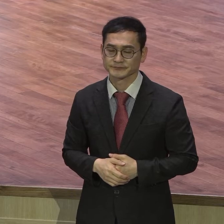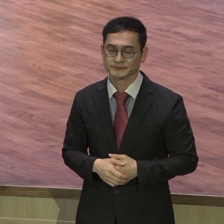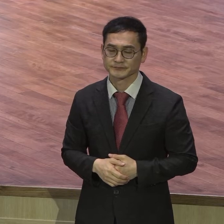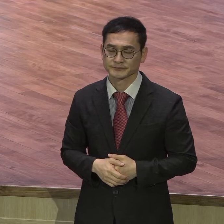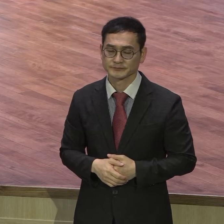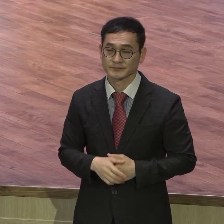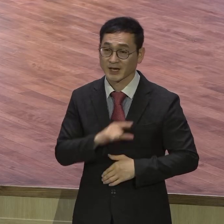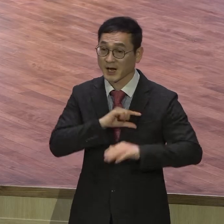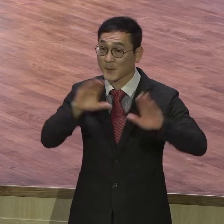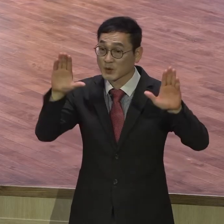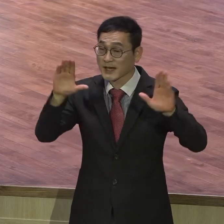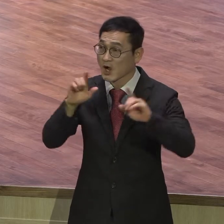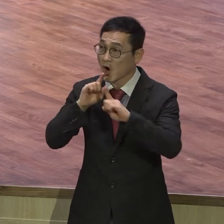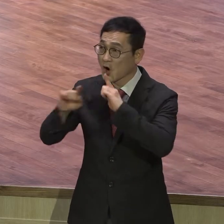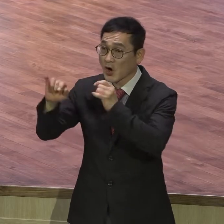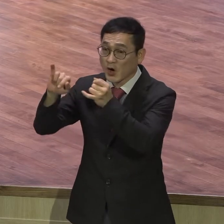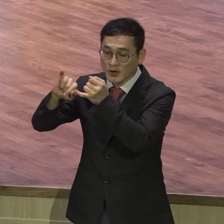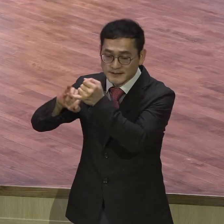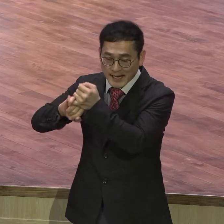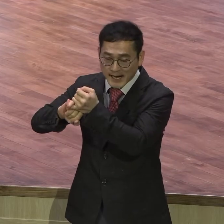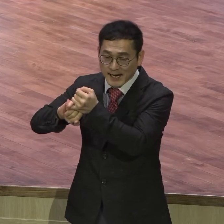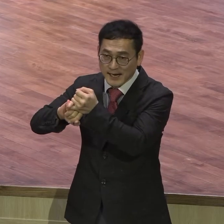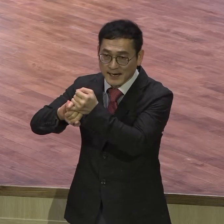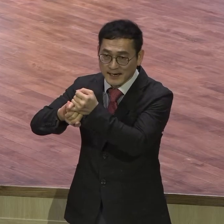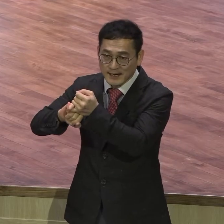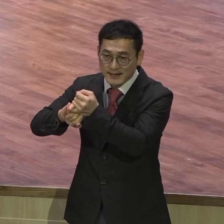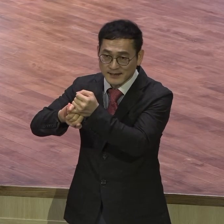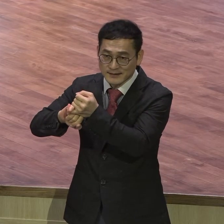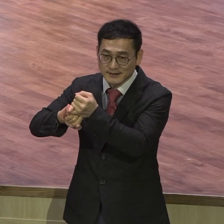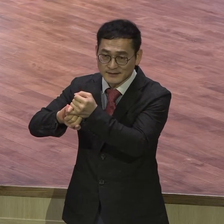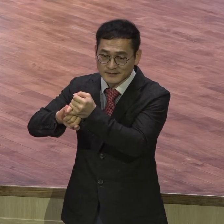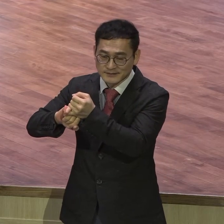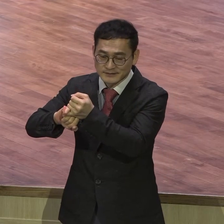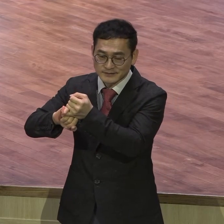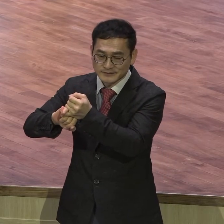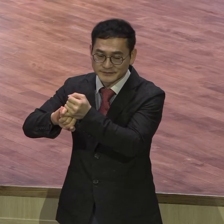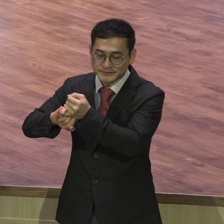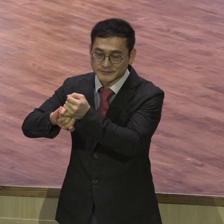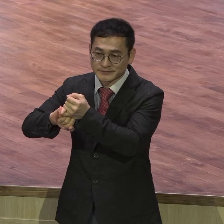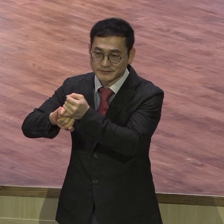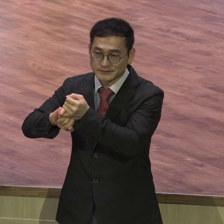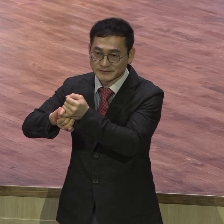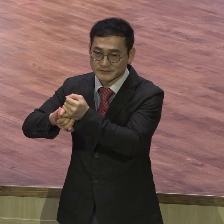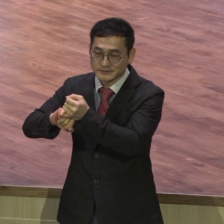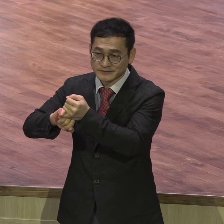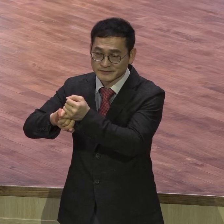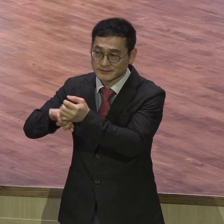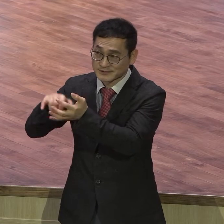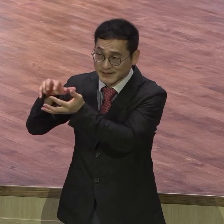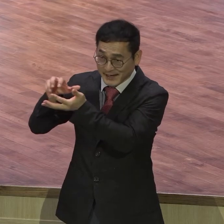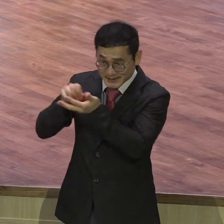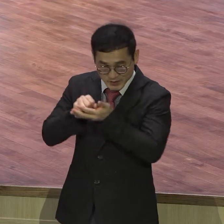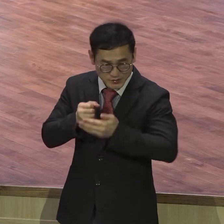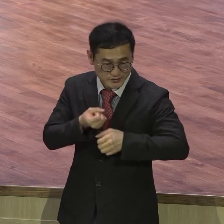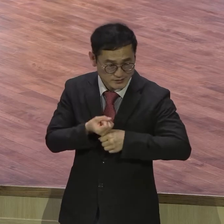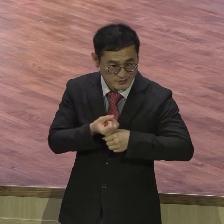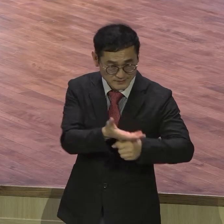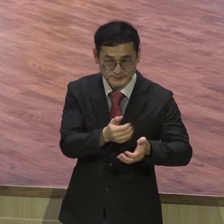언약적 한이 담긴 말씀입니다. 하나님의 뜻에 따라서 모세는 가난에 못 들어가요.